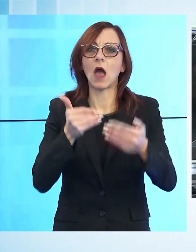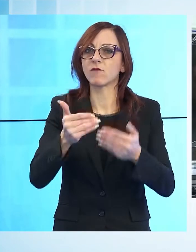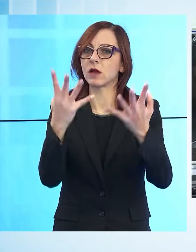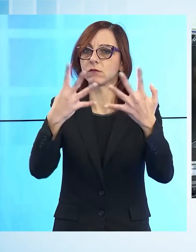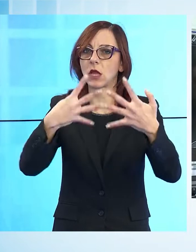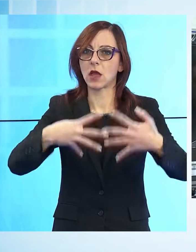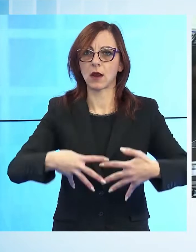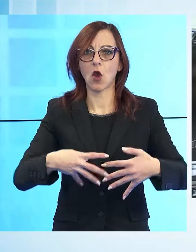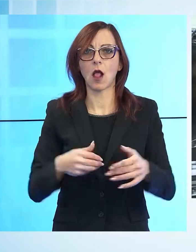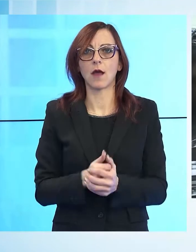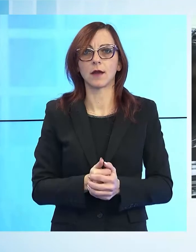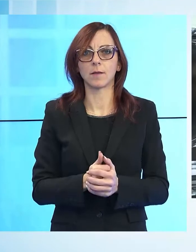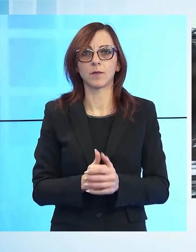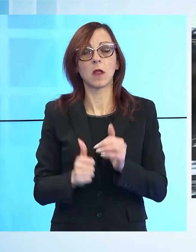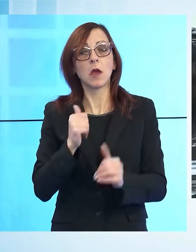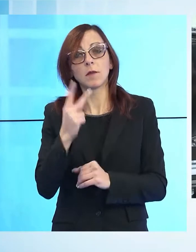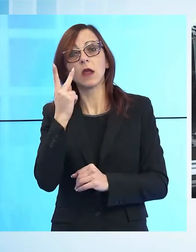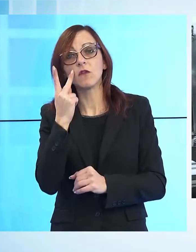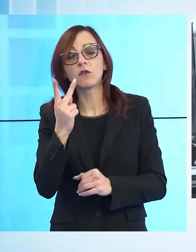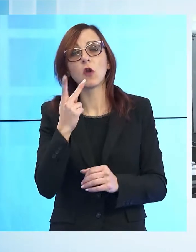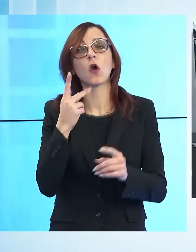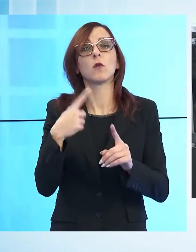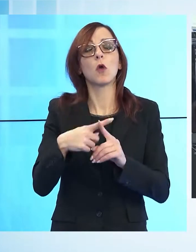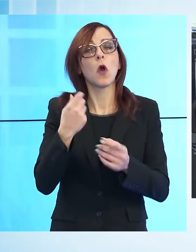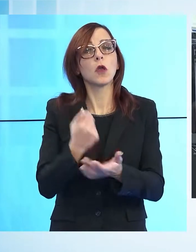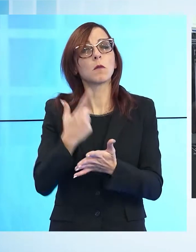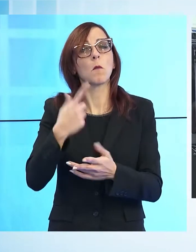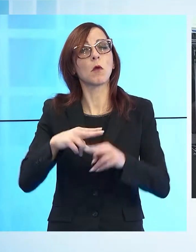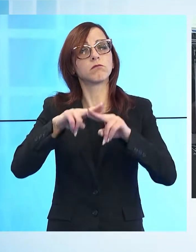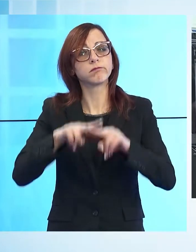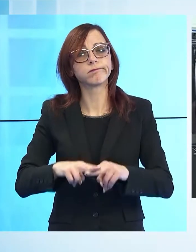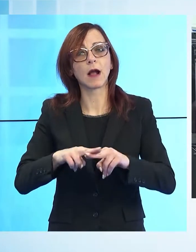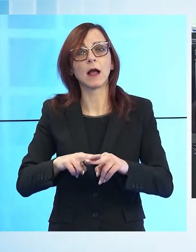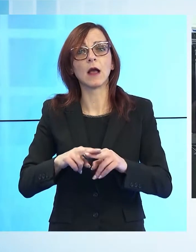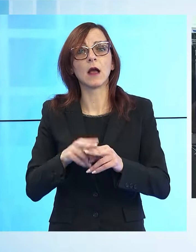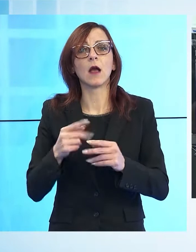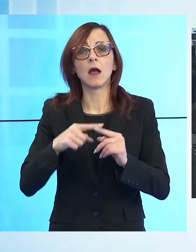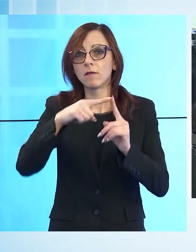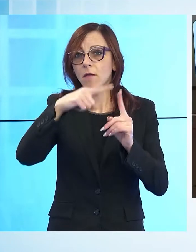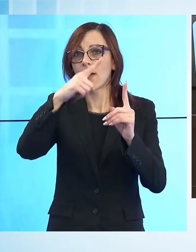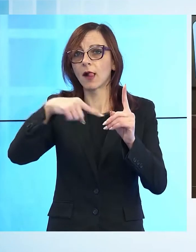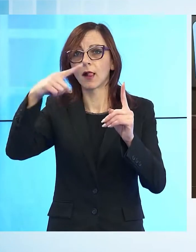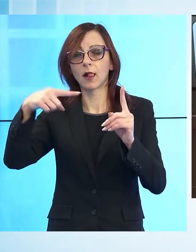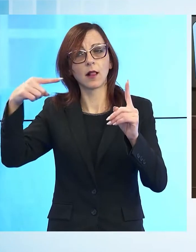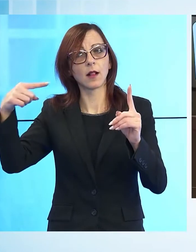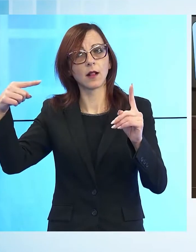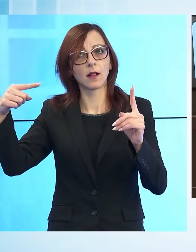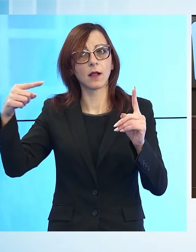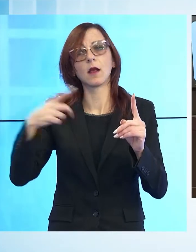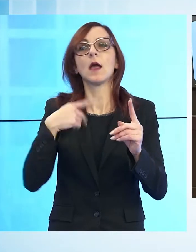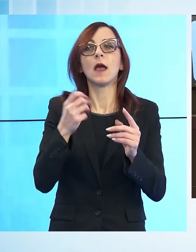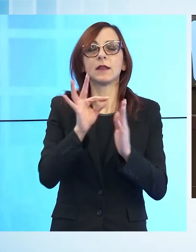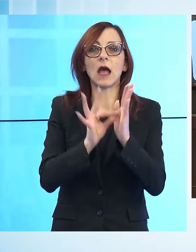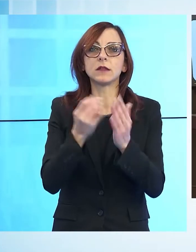Prevedibili ma importanti come conferme del consolidarsi di una tendenza, gli ultimi dati di produzione industriale di Lucca, Pistoia e